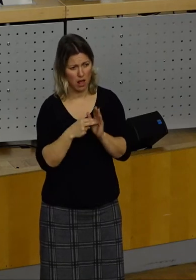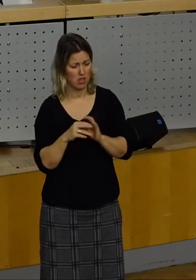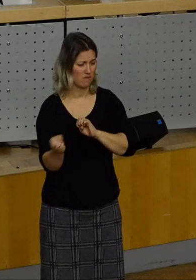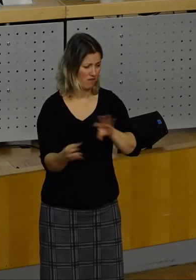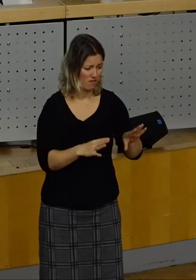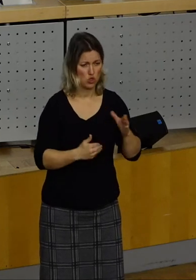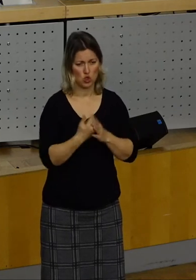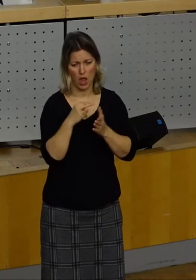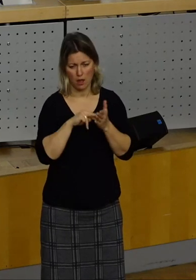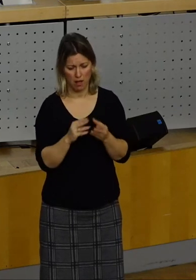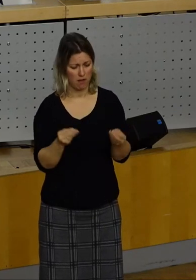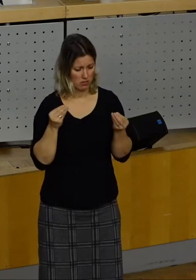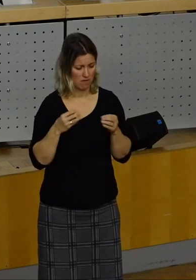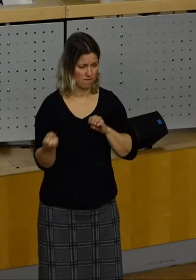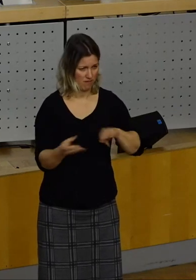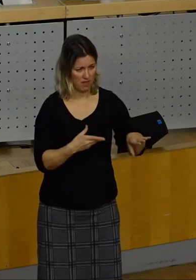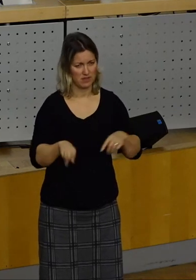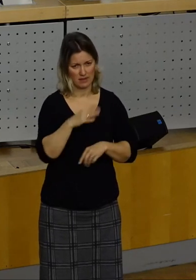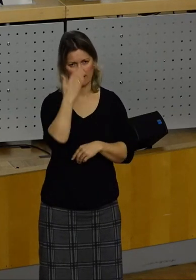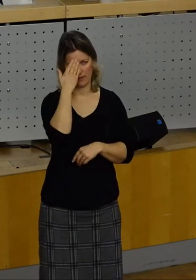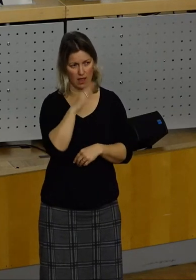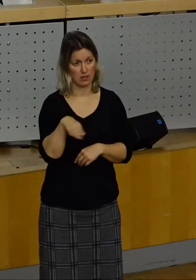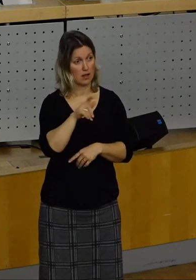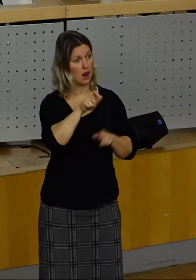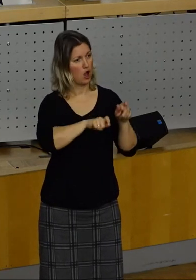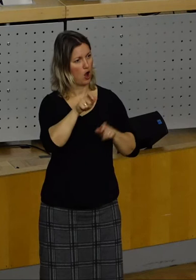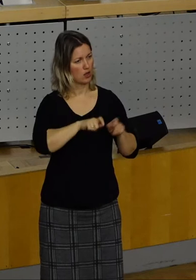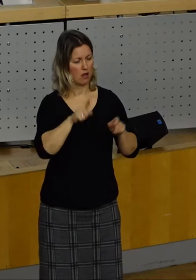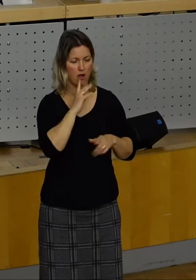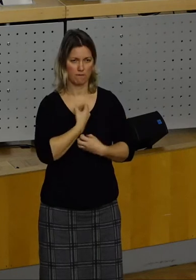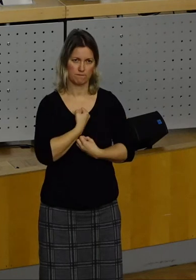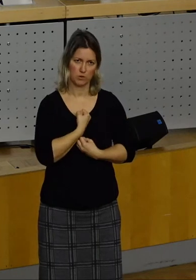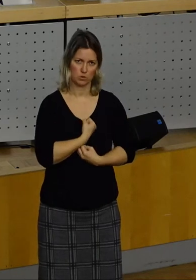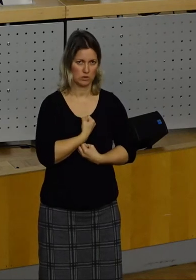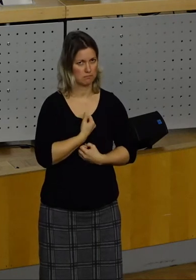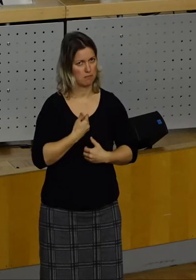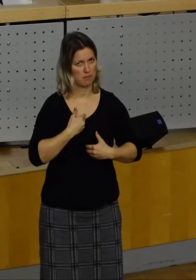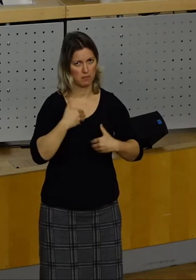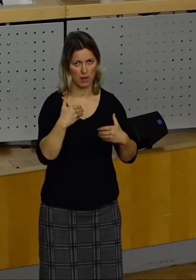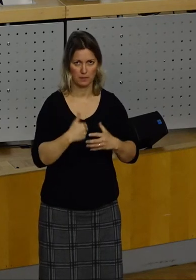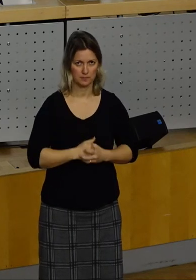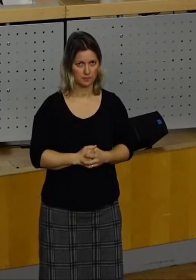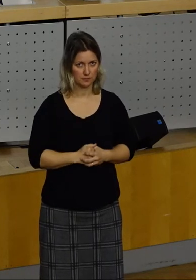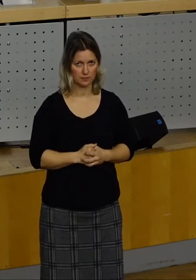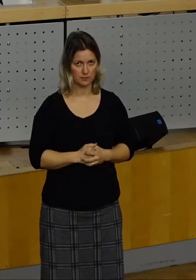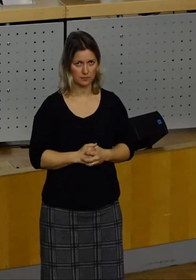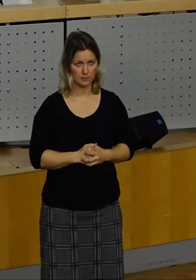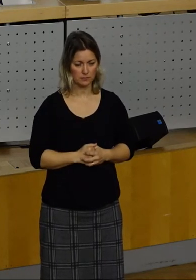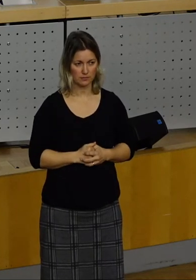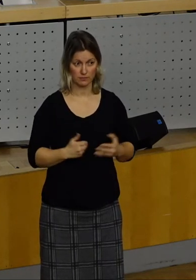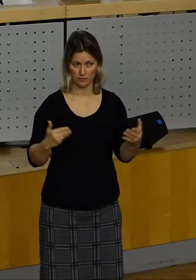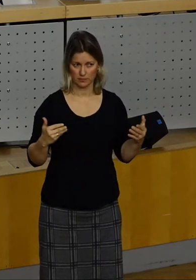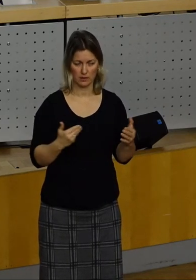Planen, Wiederverwerfen. Die Frustration in der Bevölkerung steigt immer weiter. Aus diesem Grund